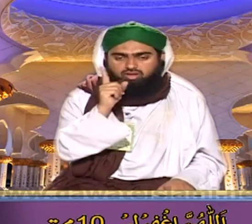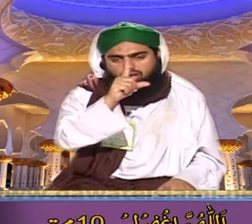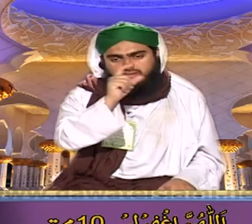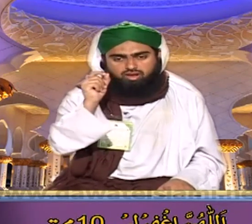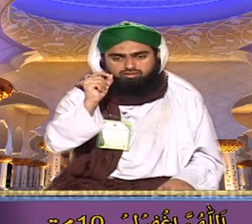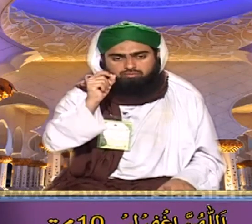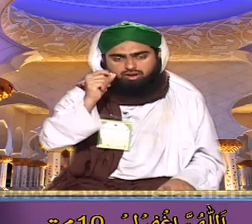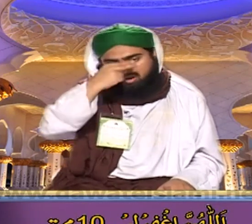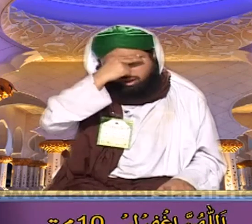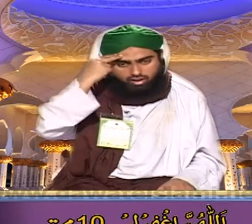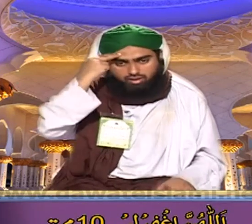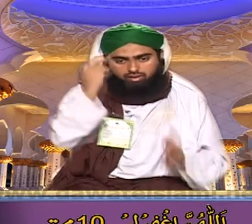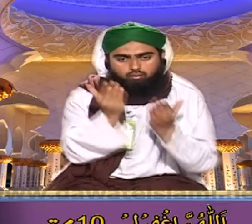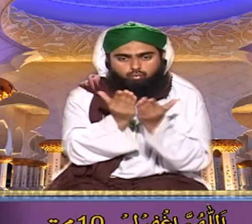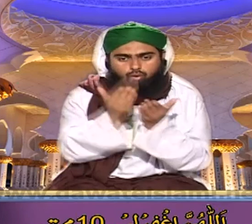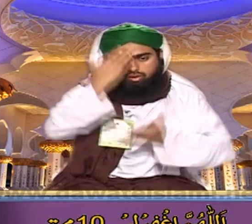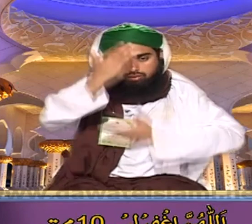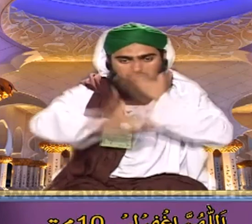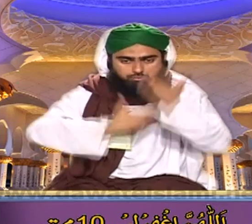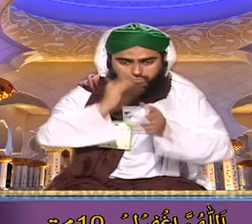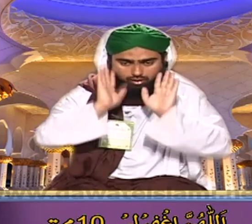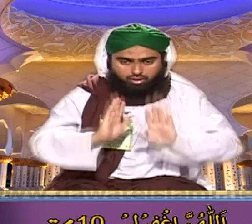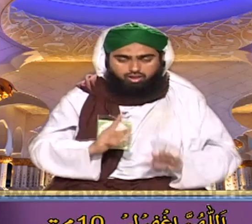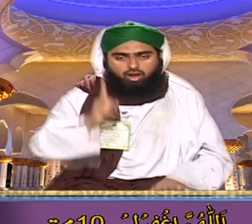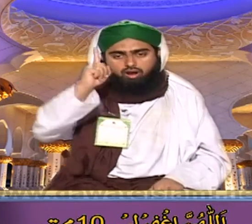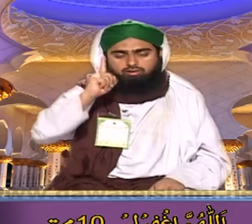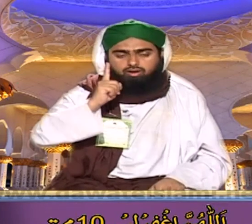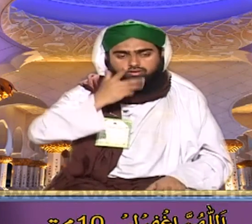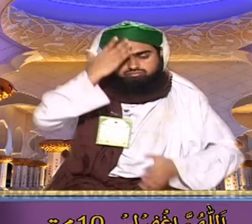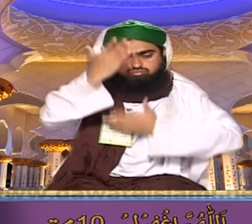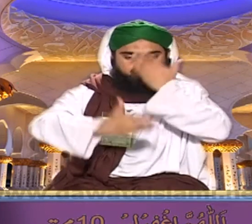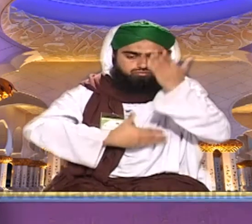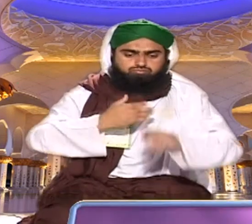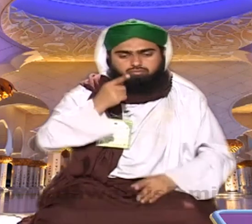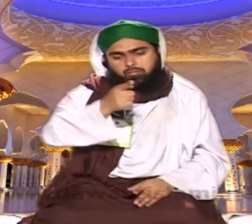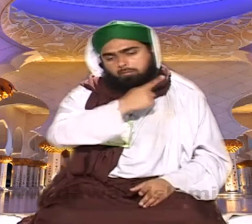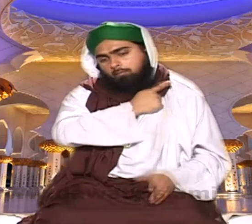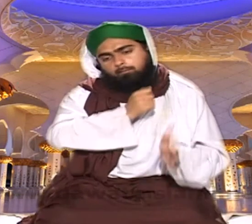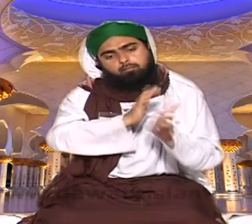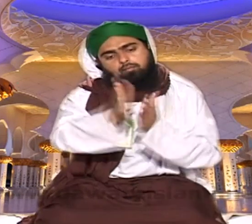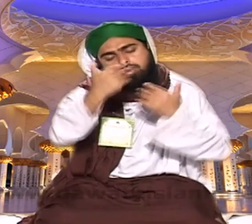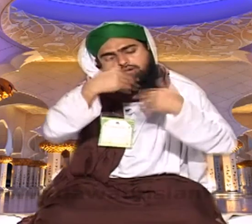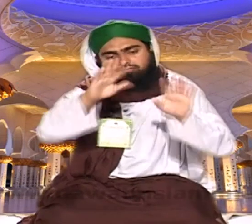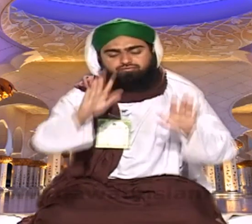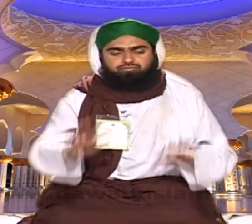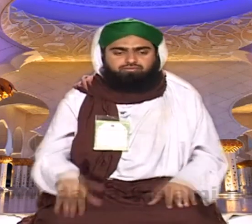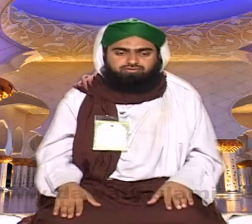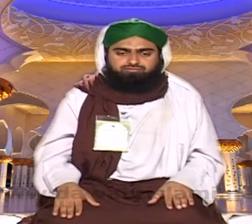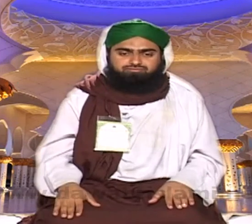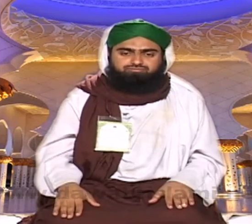تو اللہ تعالی ہر بار یہ فرماتا ہے کہ ہاں میں نے تیری مغفرت کرتا ہے آپ بھول جاتے ہیں میں آپ کو مشورہ دیتا ہوں کہ